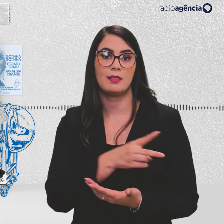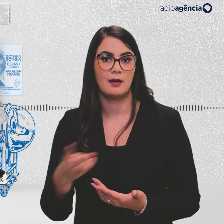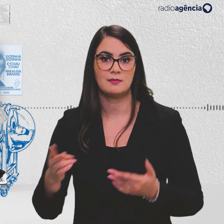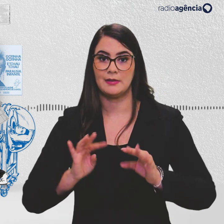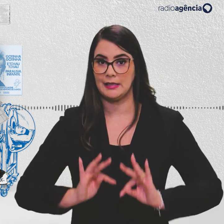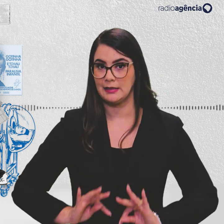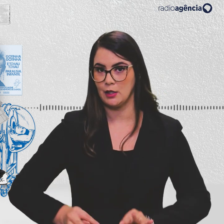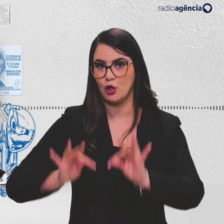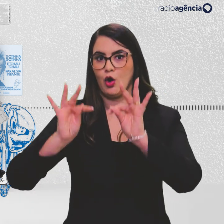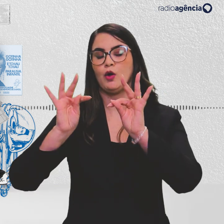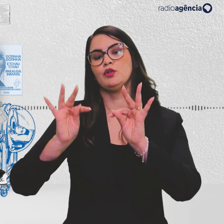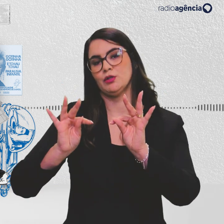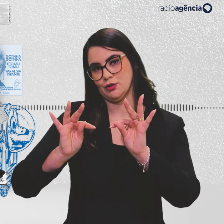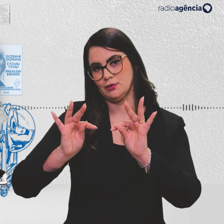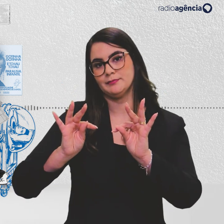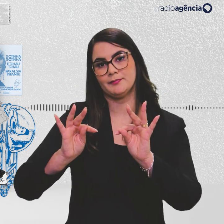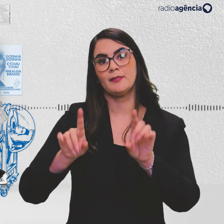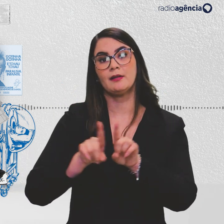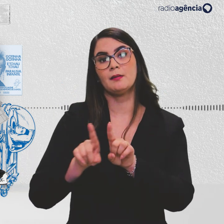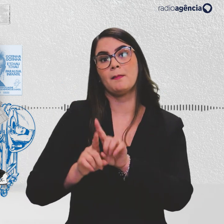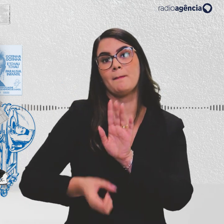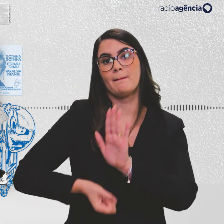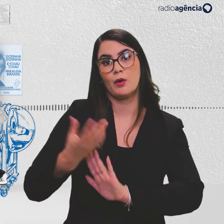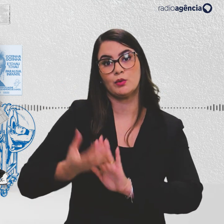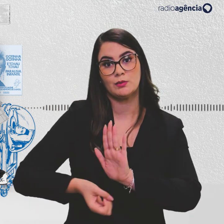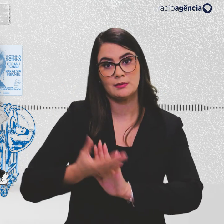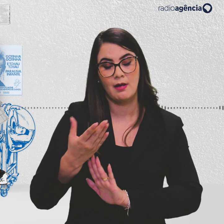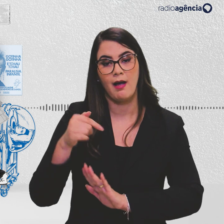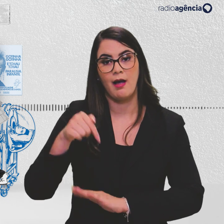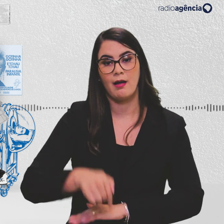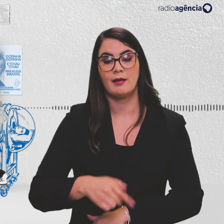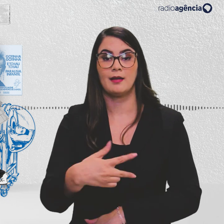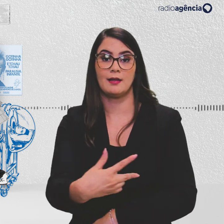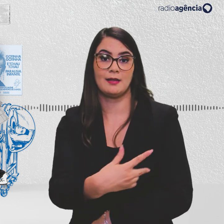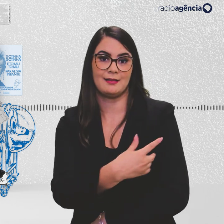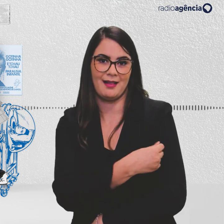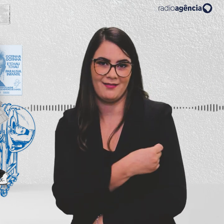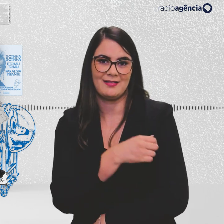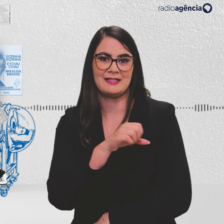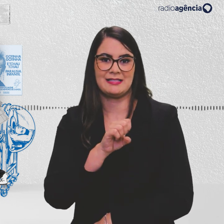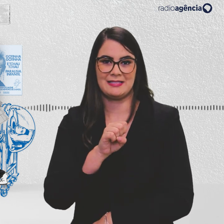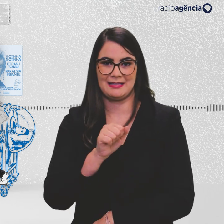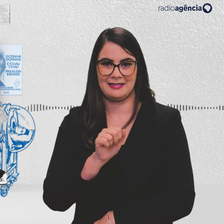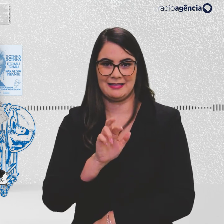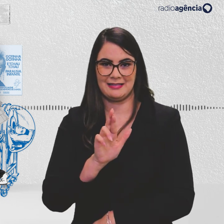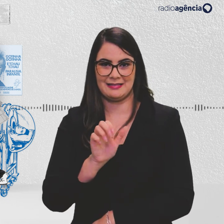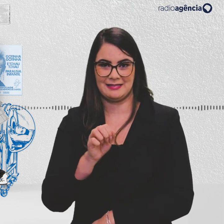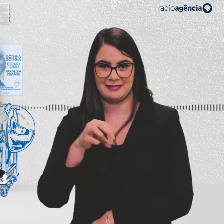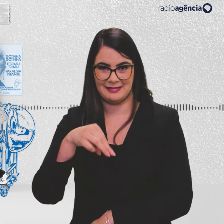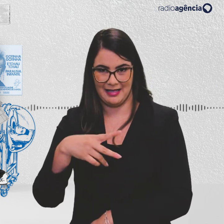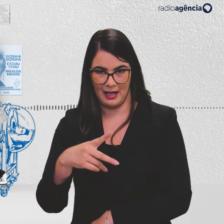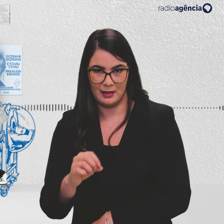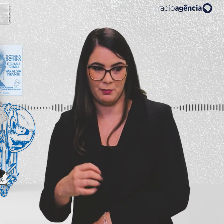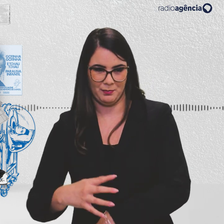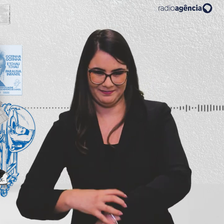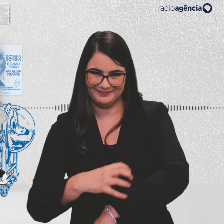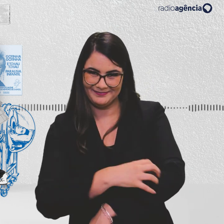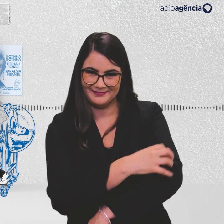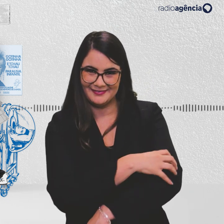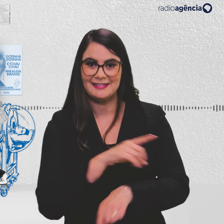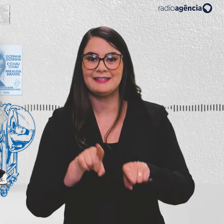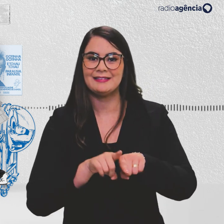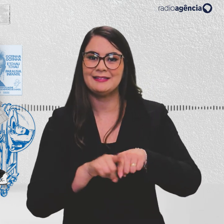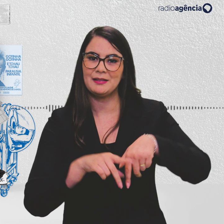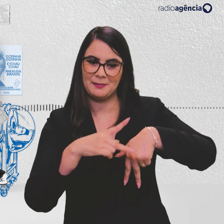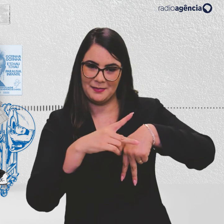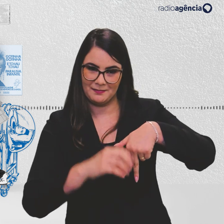de tecnologia e produção aqui da vacina de sarampo e poliomielite. Passamos a importar esse